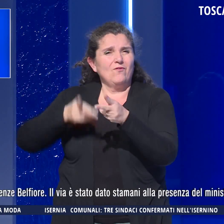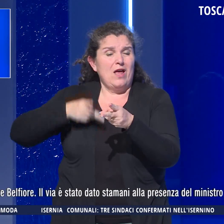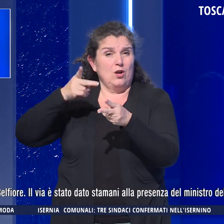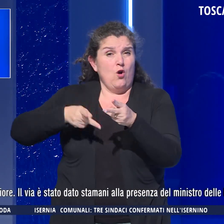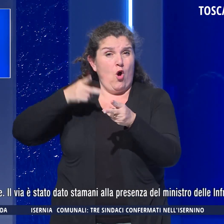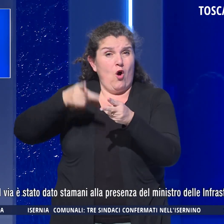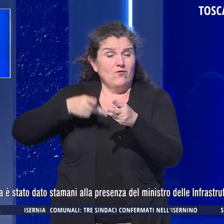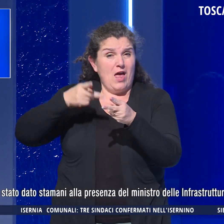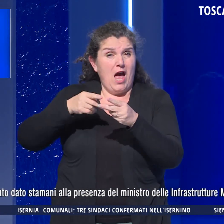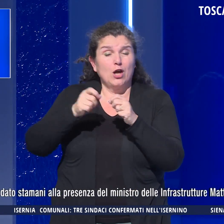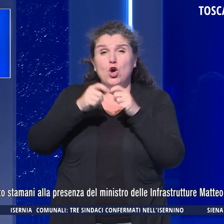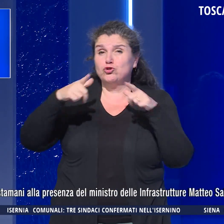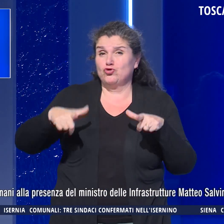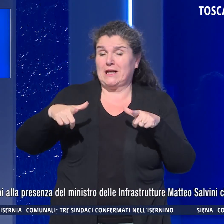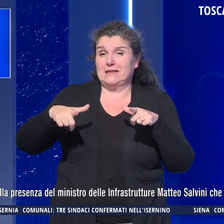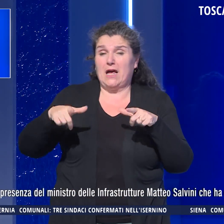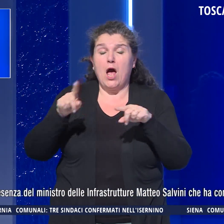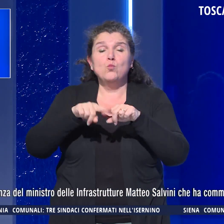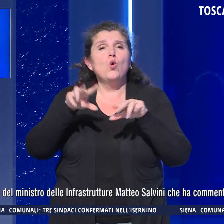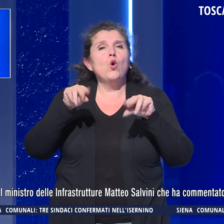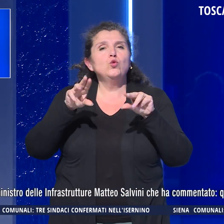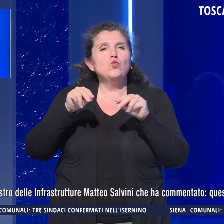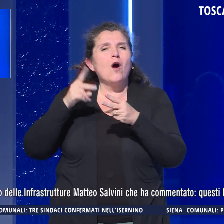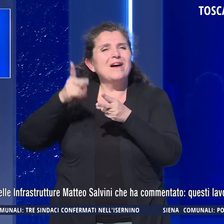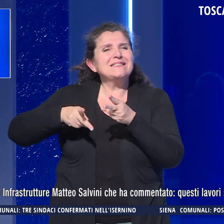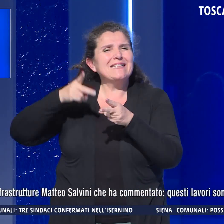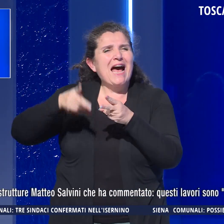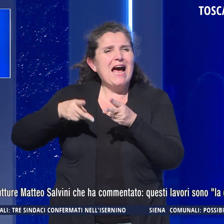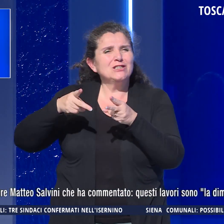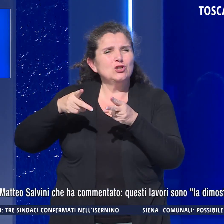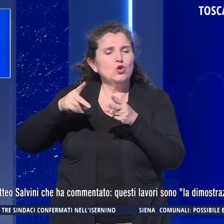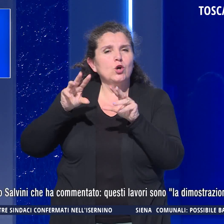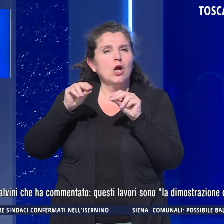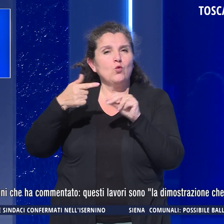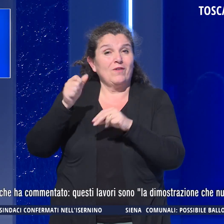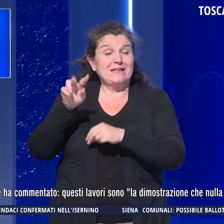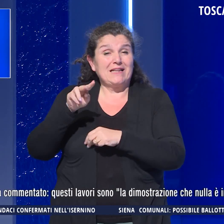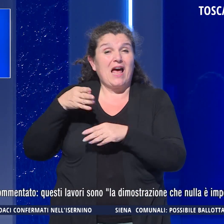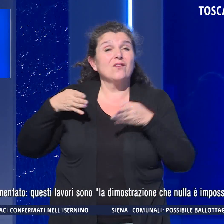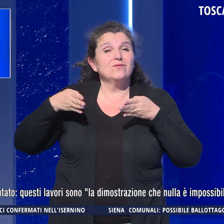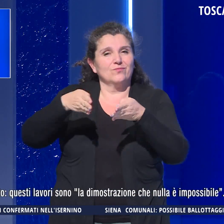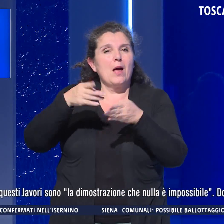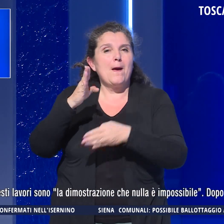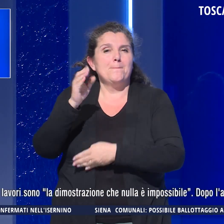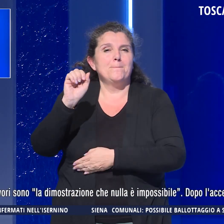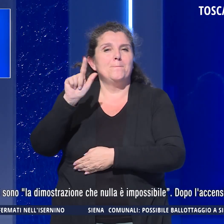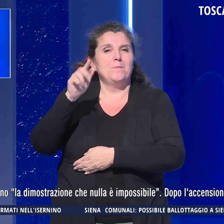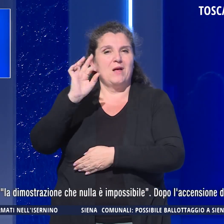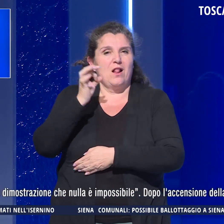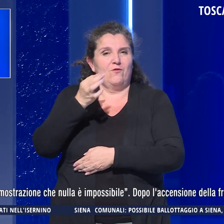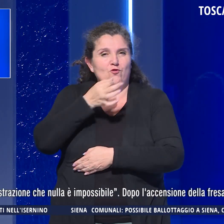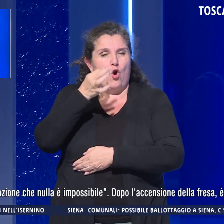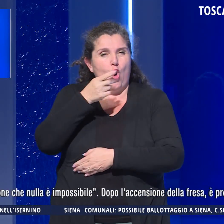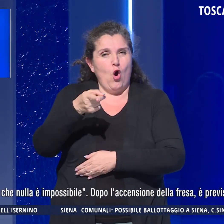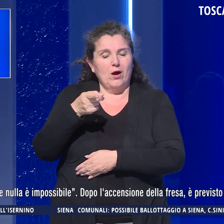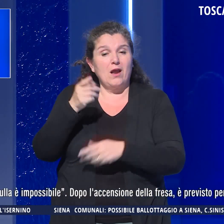città e la nuova stazione alta velocità di Firenze-Belfiore. Il via è stato